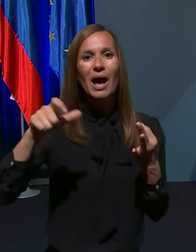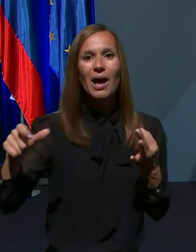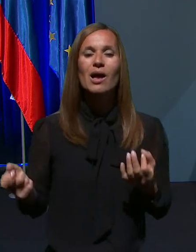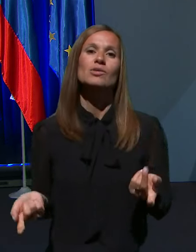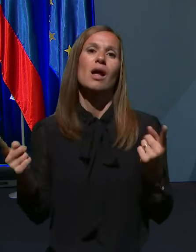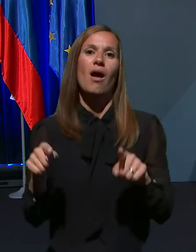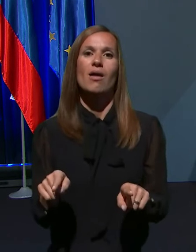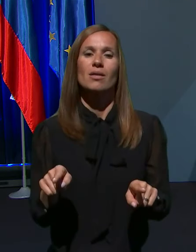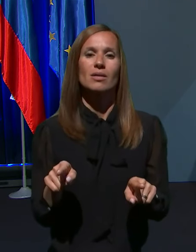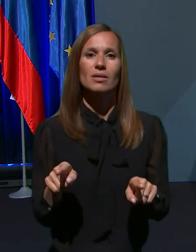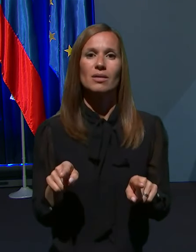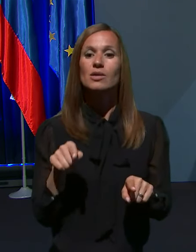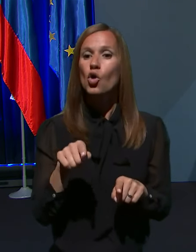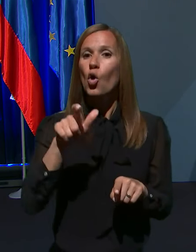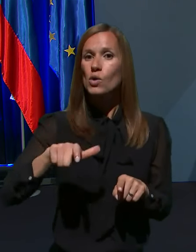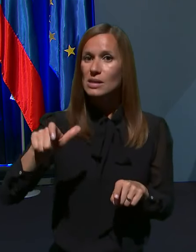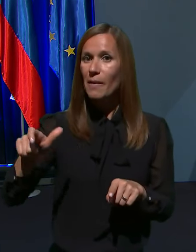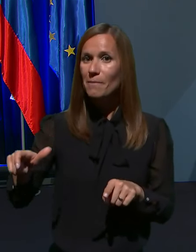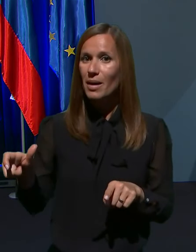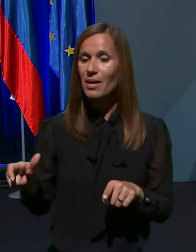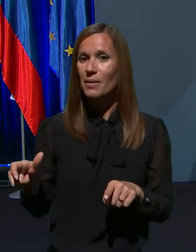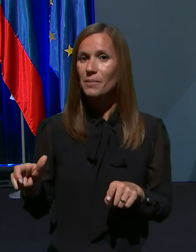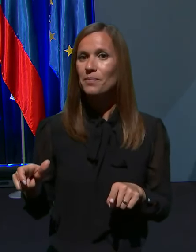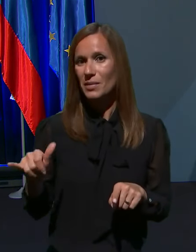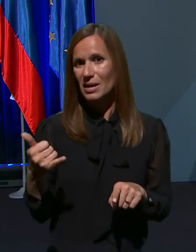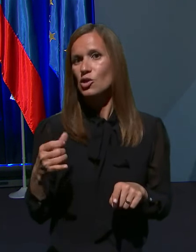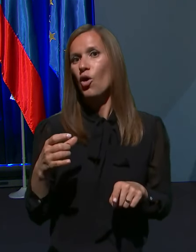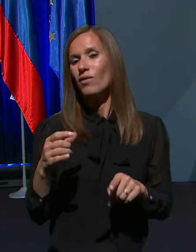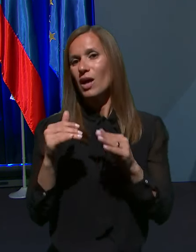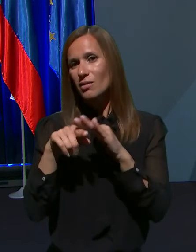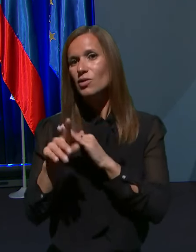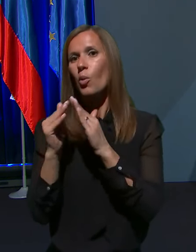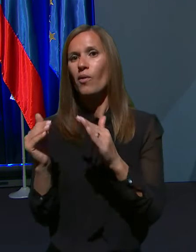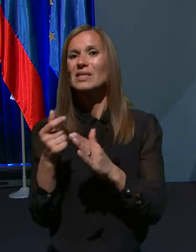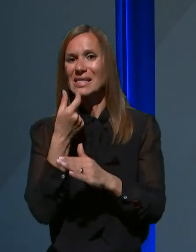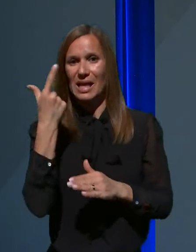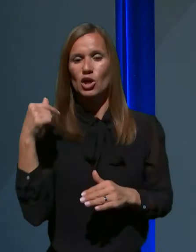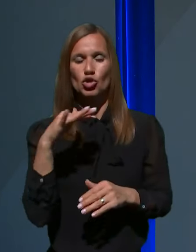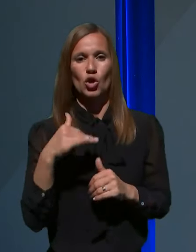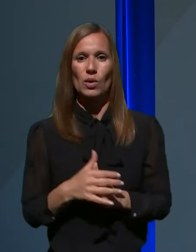osebe, ki so v DSO-jih, torej v domovih za starejše osebe?